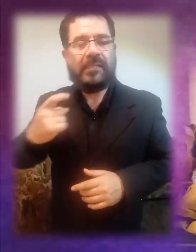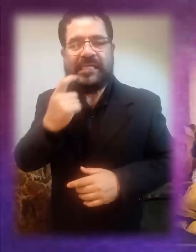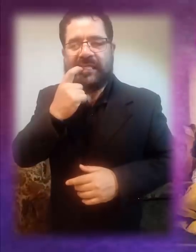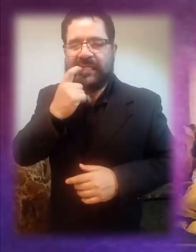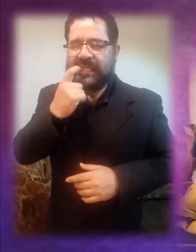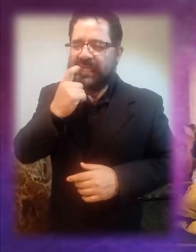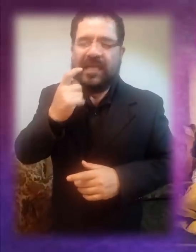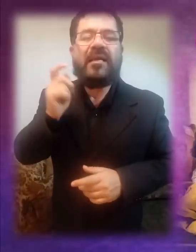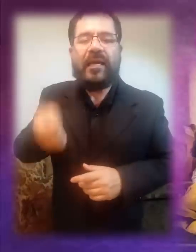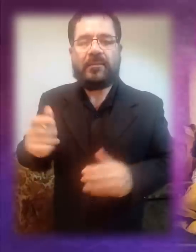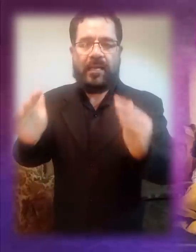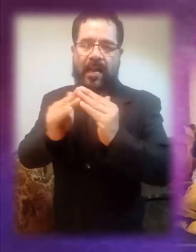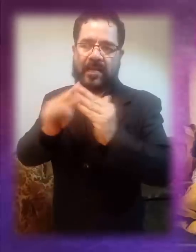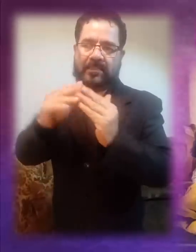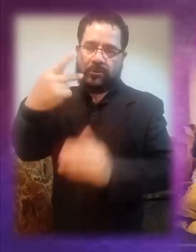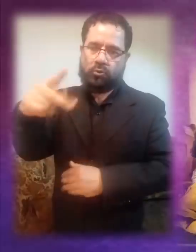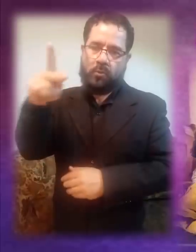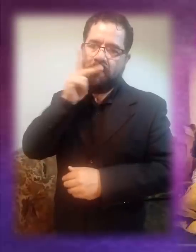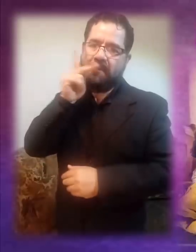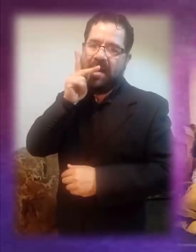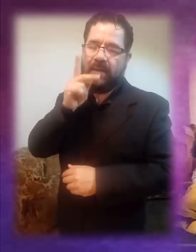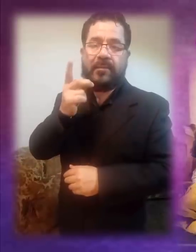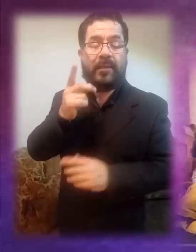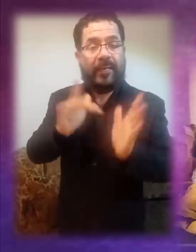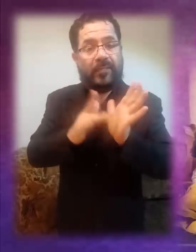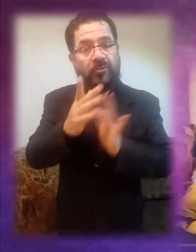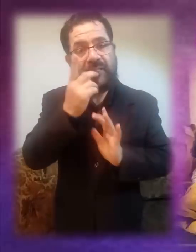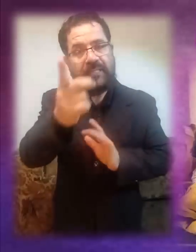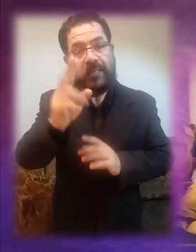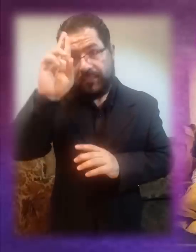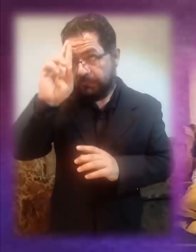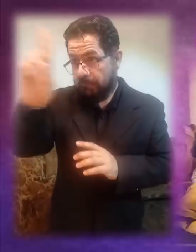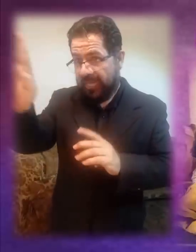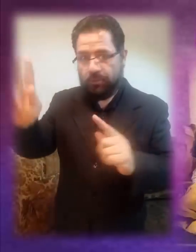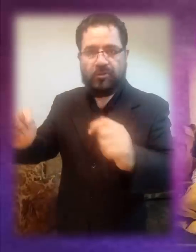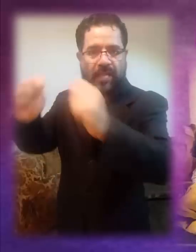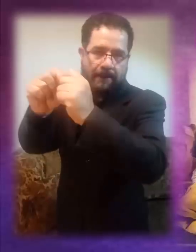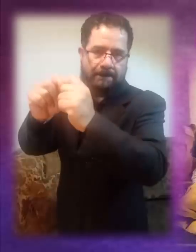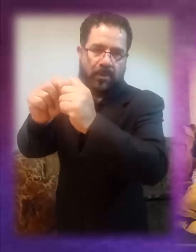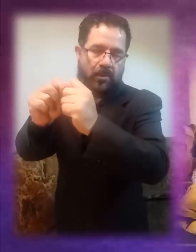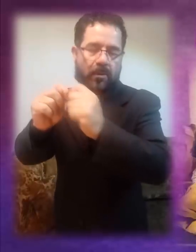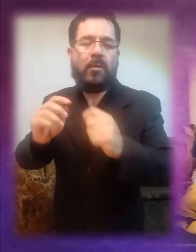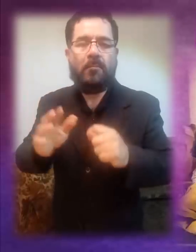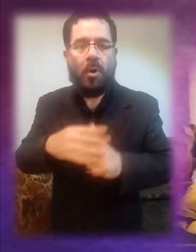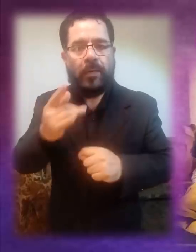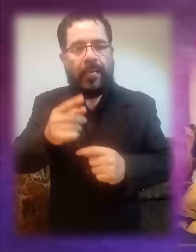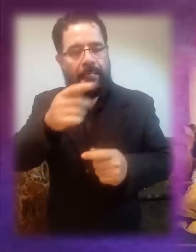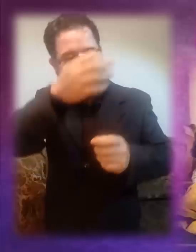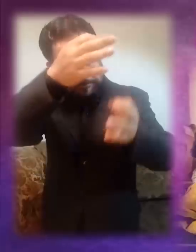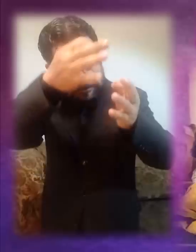el celo de la casa de su Padre, que nos exige respeto para su templo material